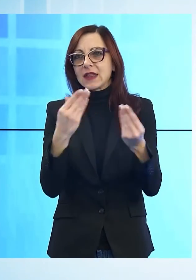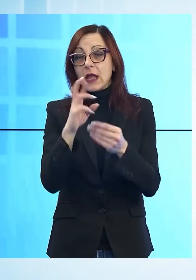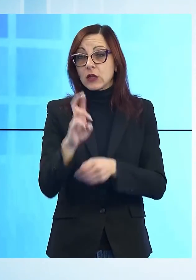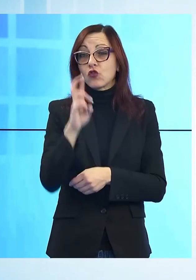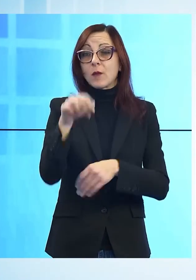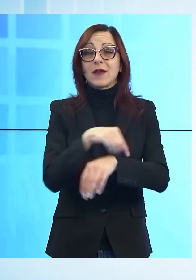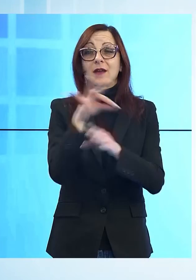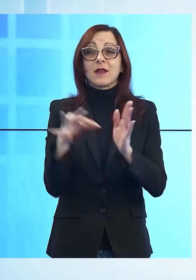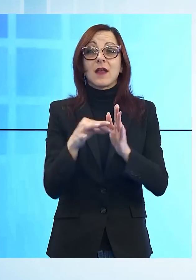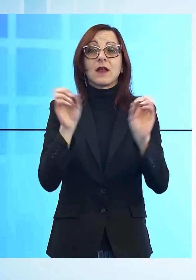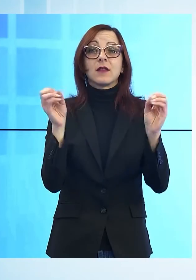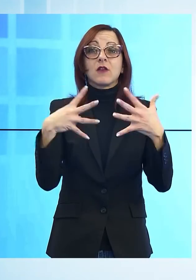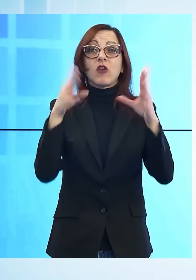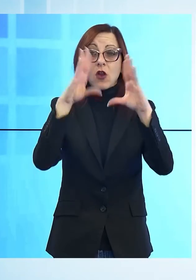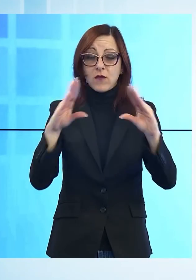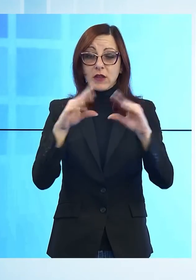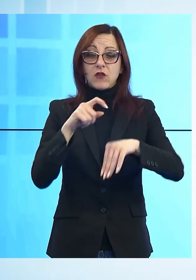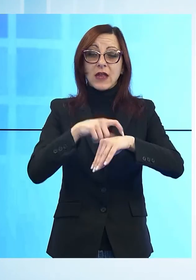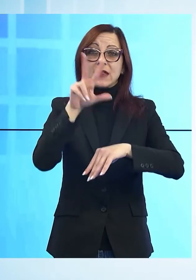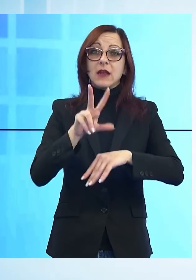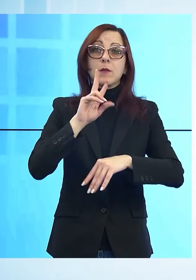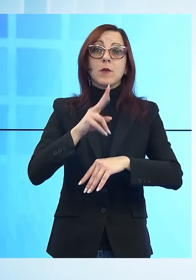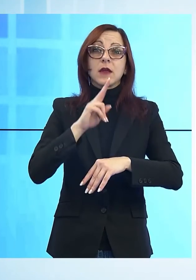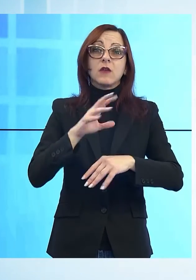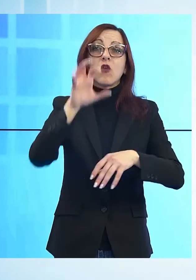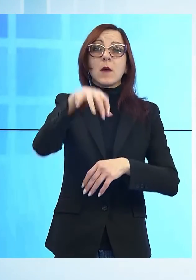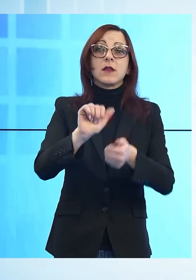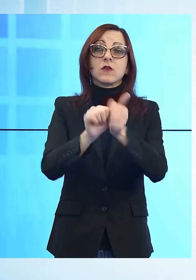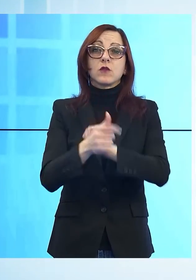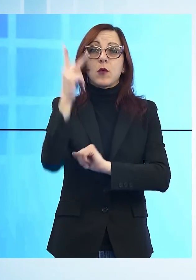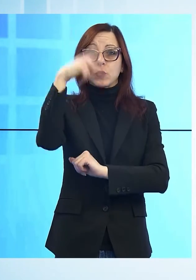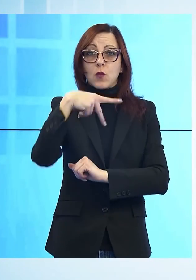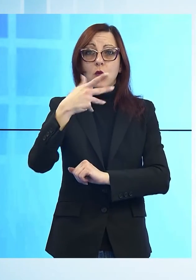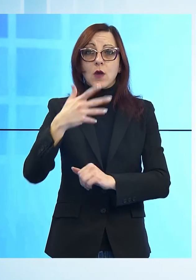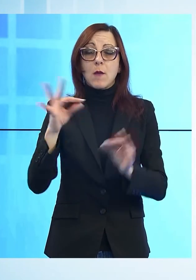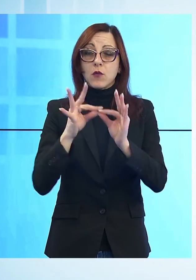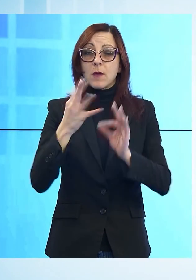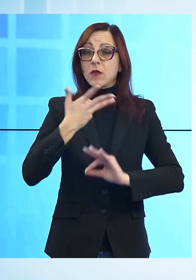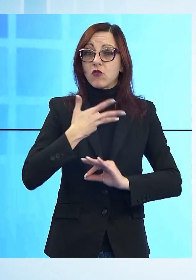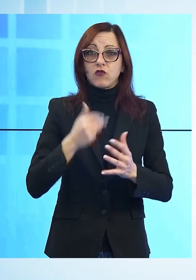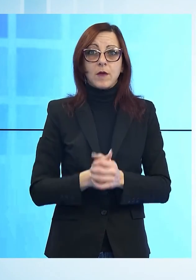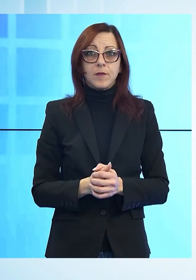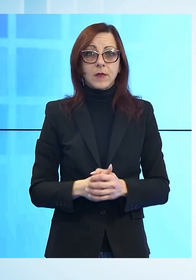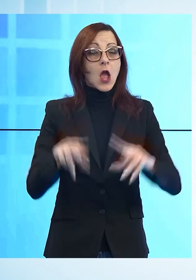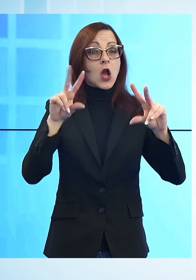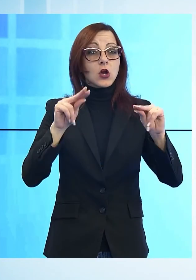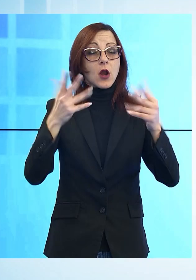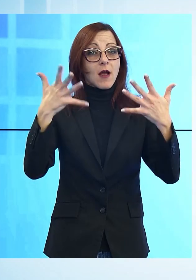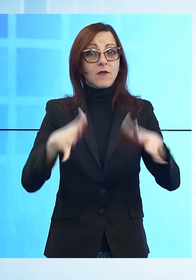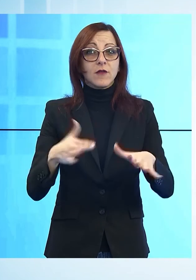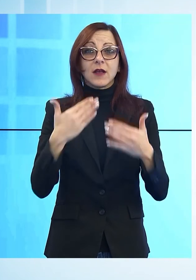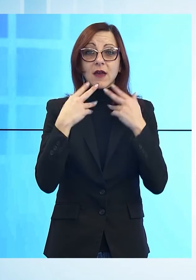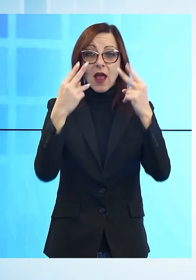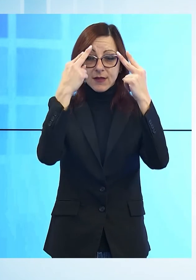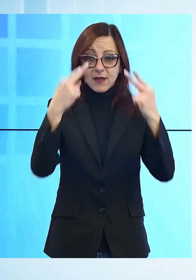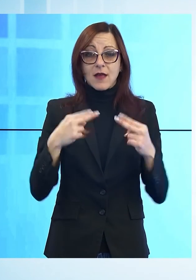19 dicembre dalle 15 al Palazzetto dello Sport di Lucca. È tutto per la cronaca, alcuni istanti di pubblicità